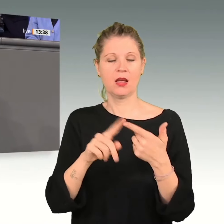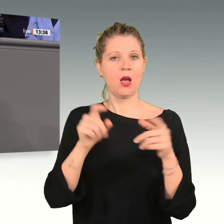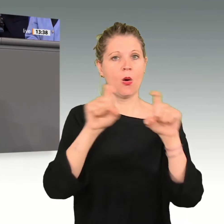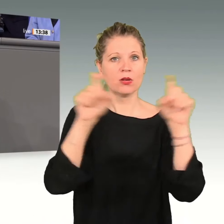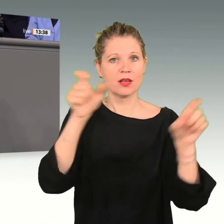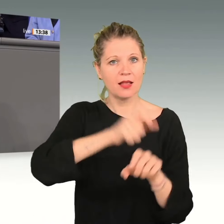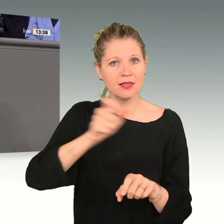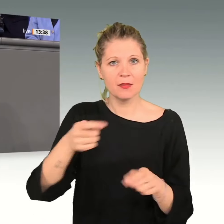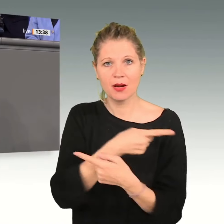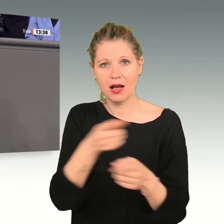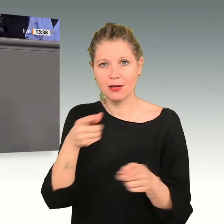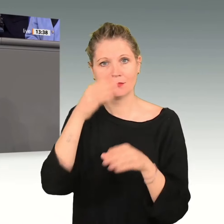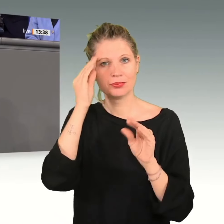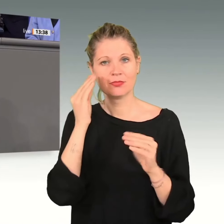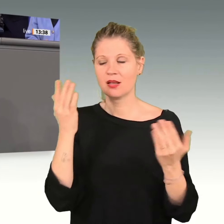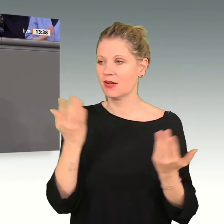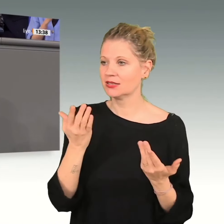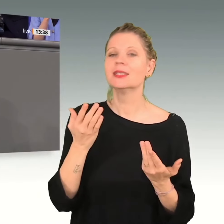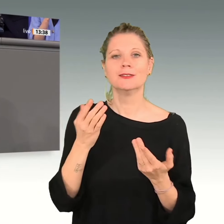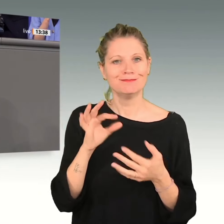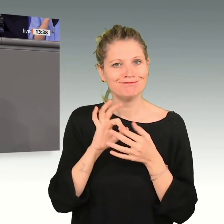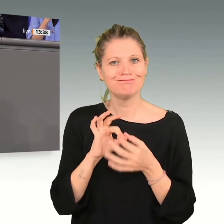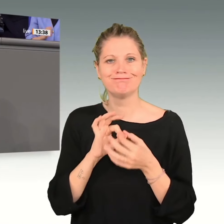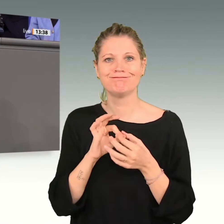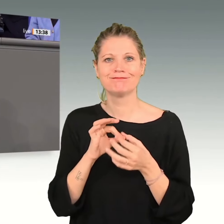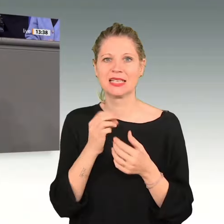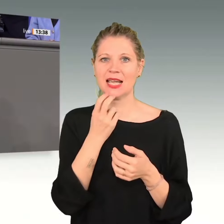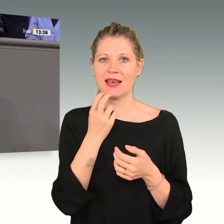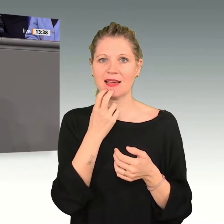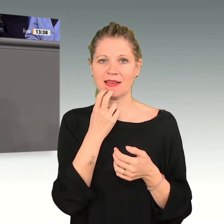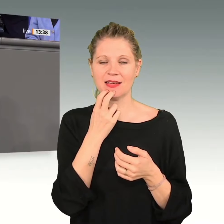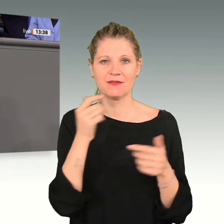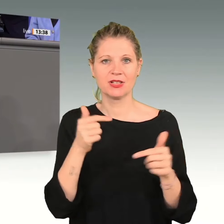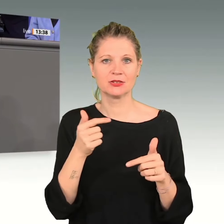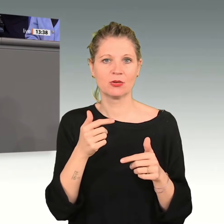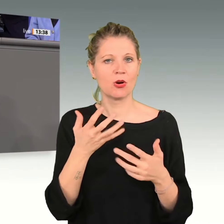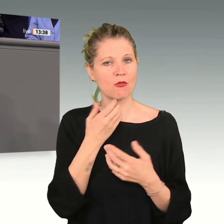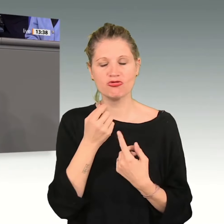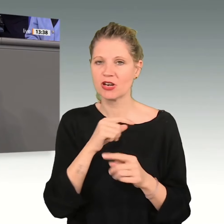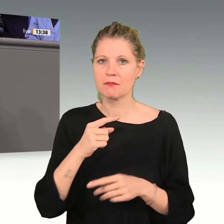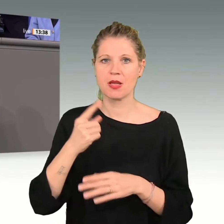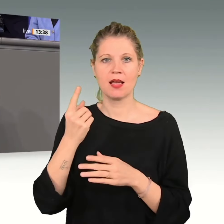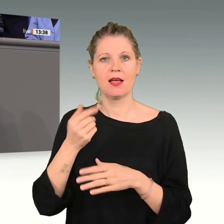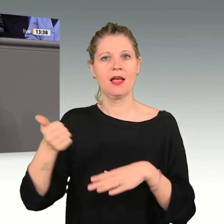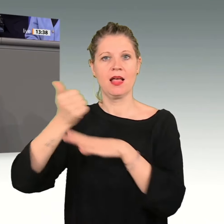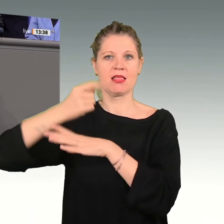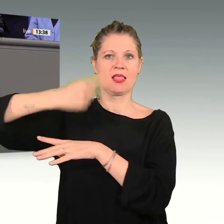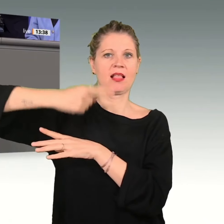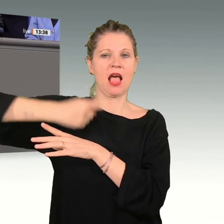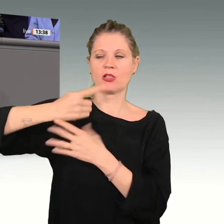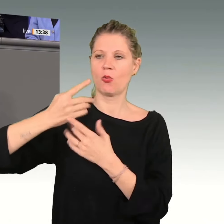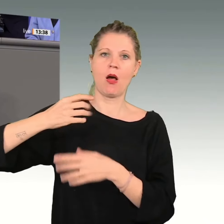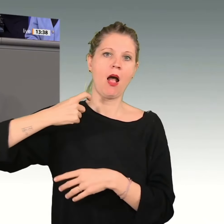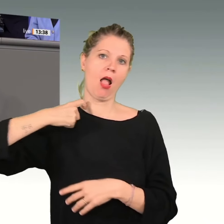die eines gelernt haben, dass sie sich in der Energieversorgung nie wieder von diktatorischen Mächten abhängig machen wollen, die unsere